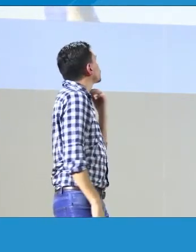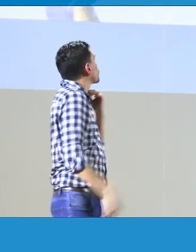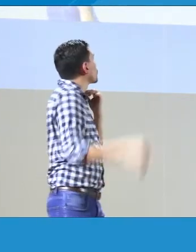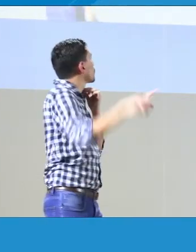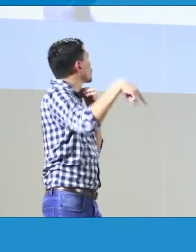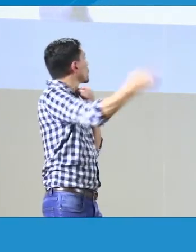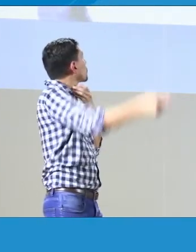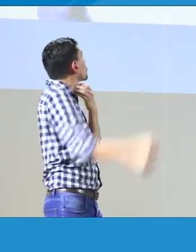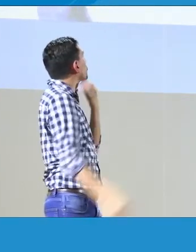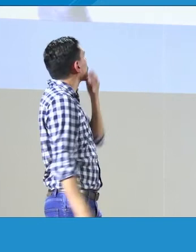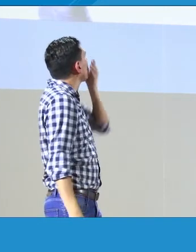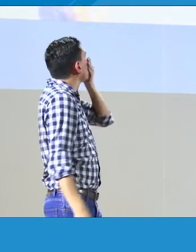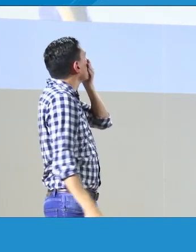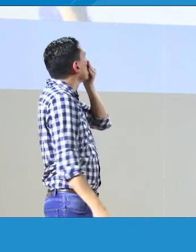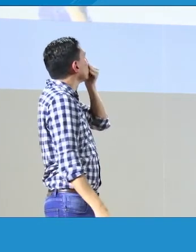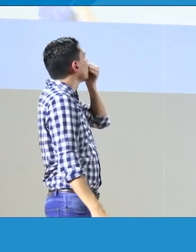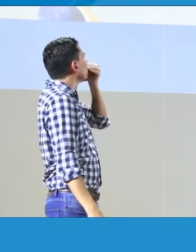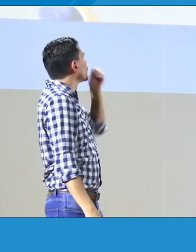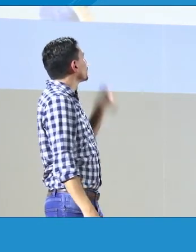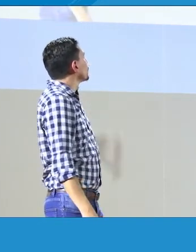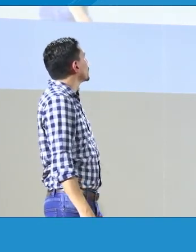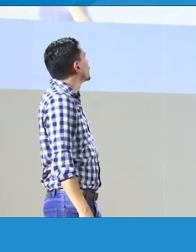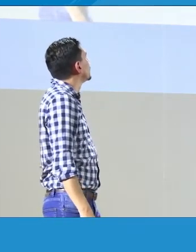general de esta?